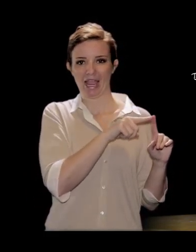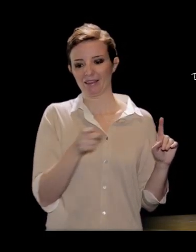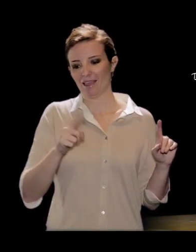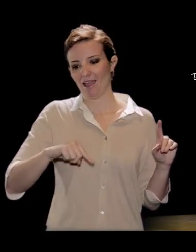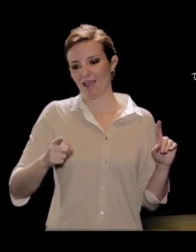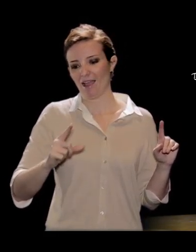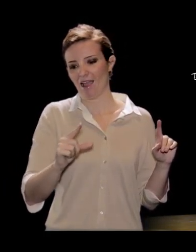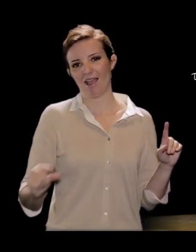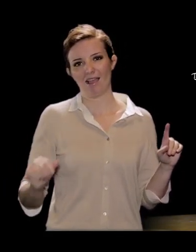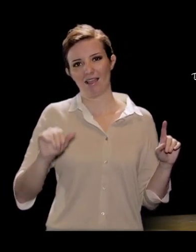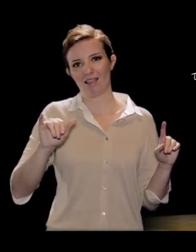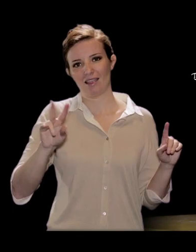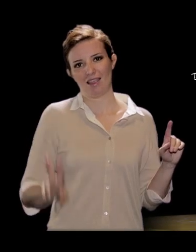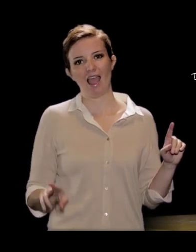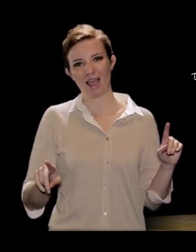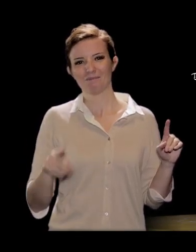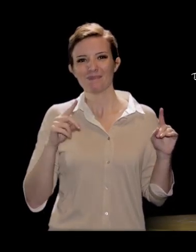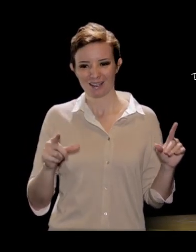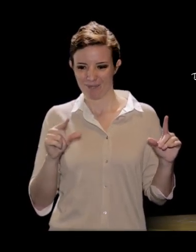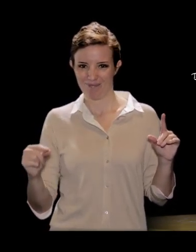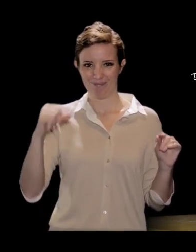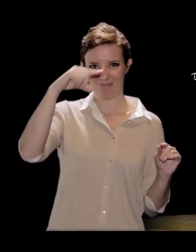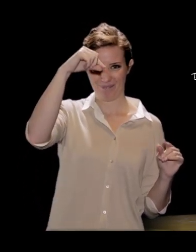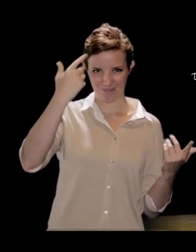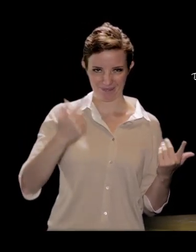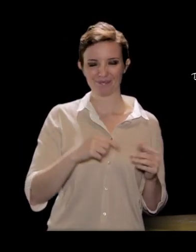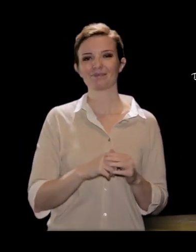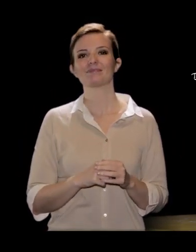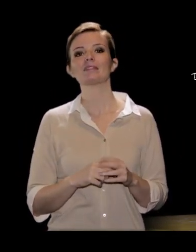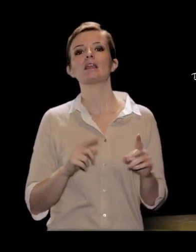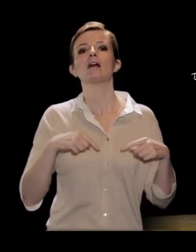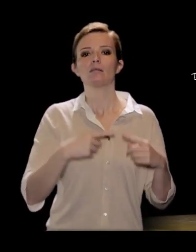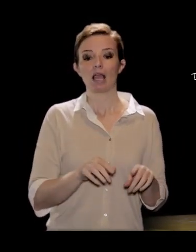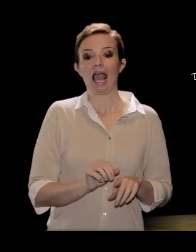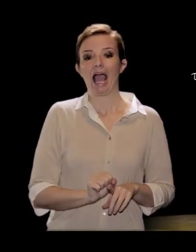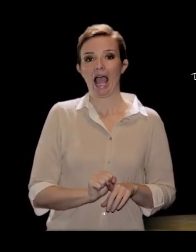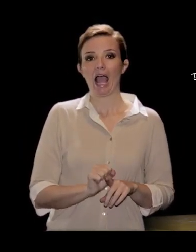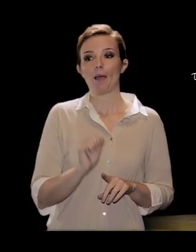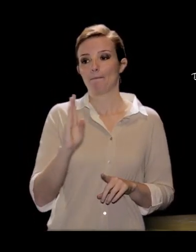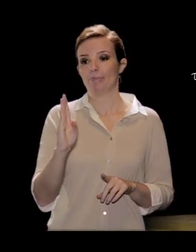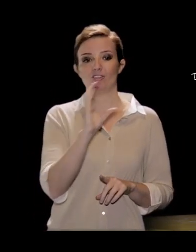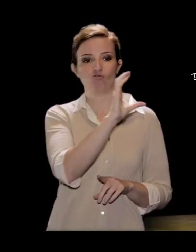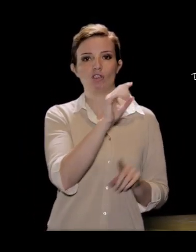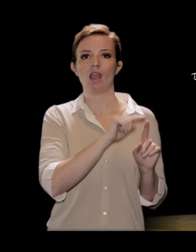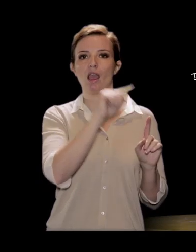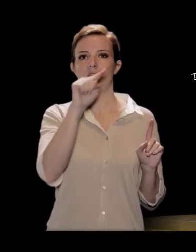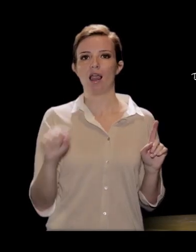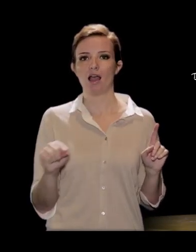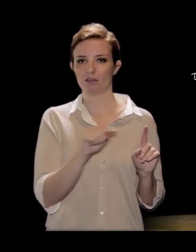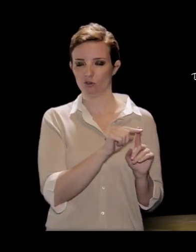gli angoli che insistono sul vertici A, B e C rispettivamente, e poi A, B e C, i lati. Cosa ci dice il teorema dei